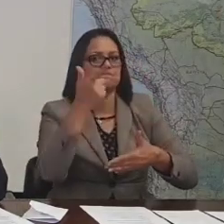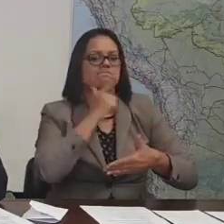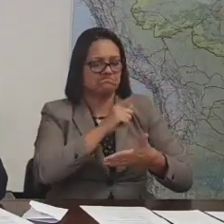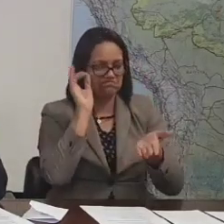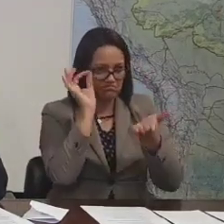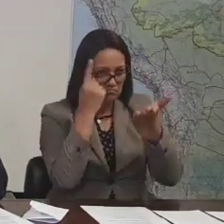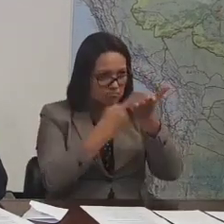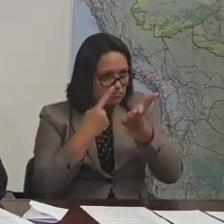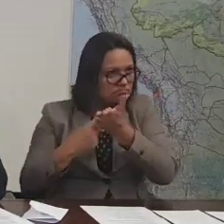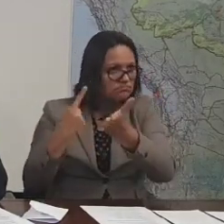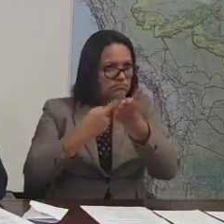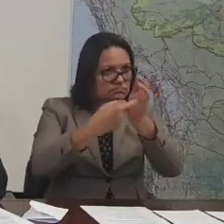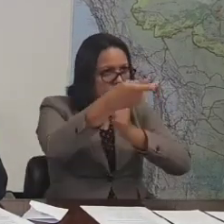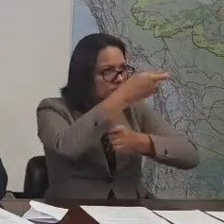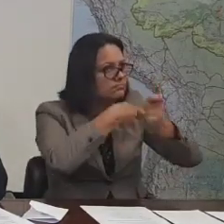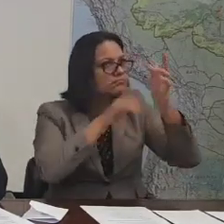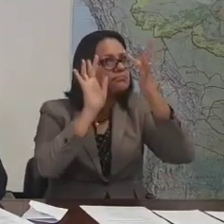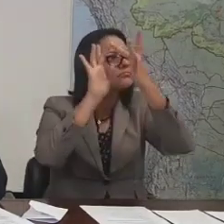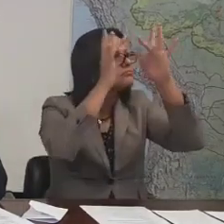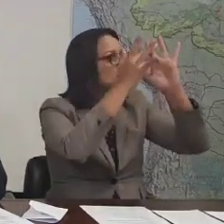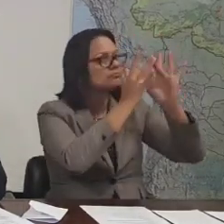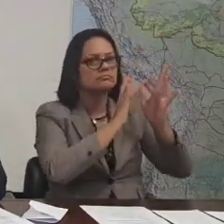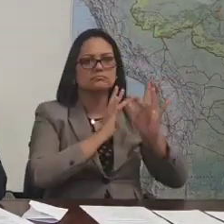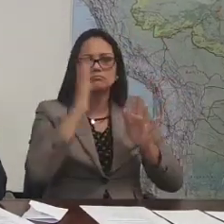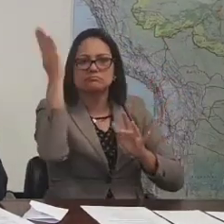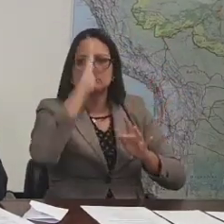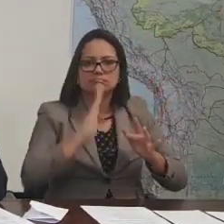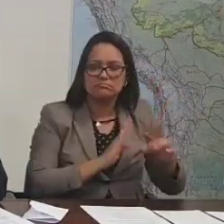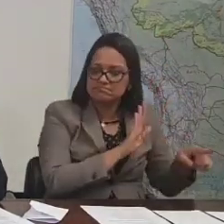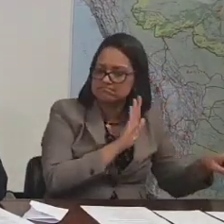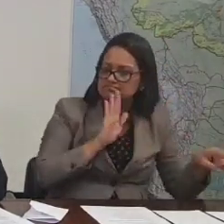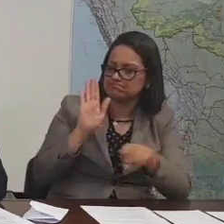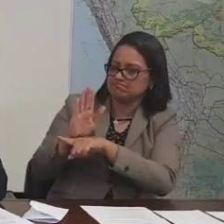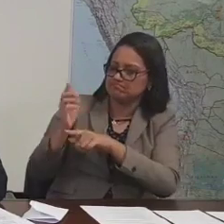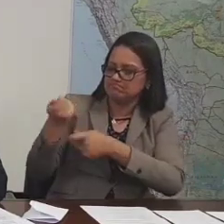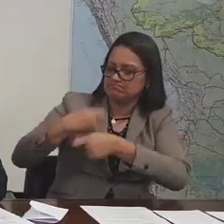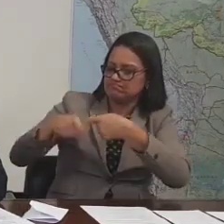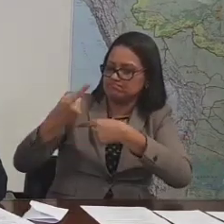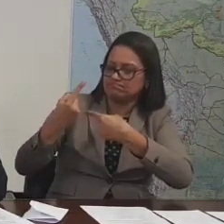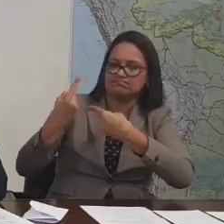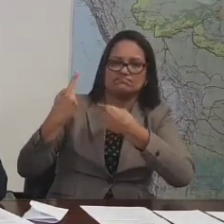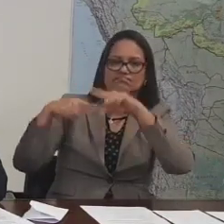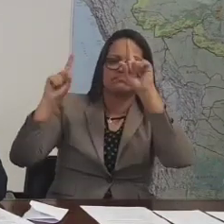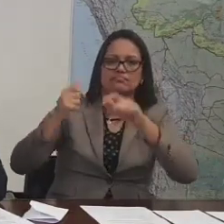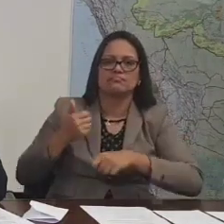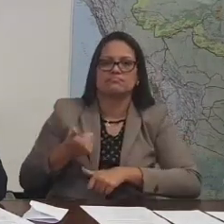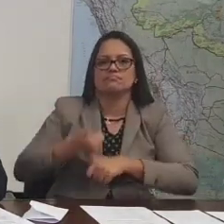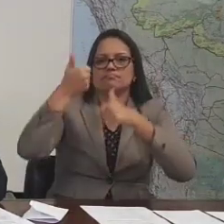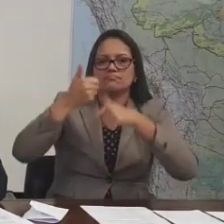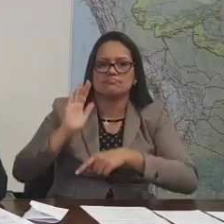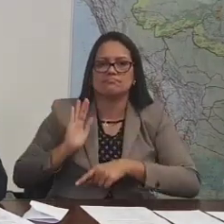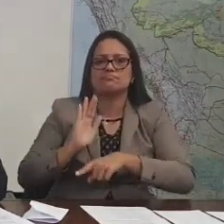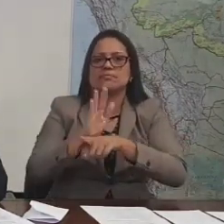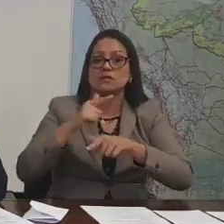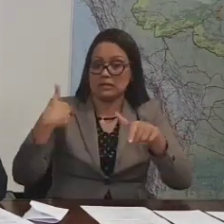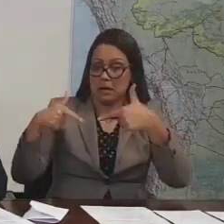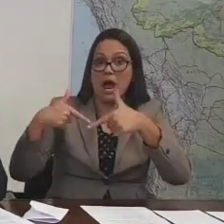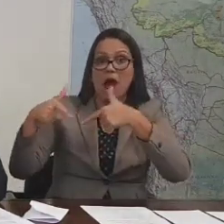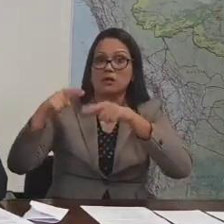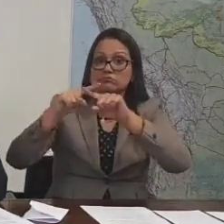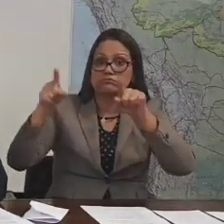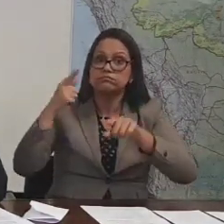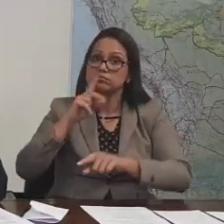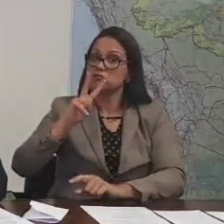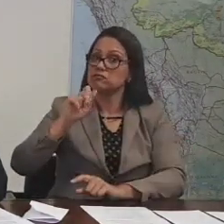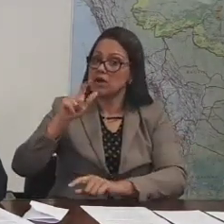grandes negociações, ajudando a economia do nosso país, ajudando a melhorar a questão da empregabilidade, a